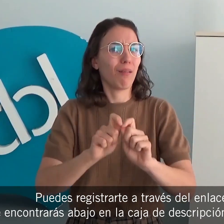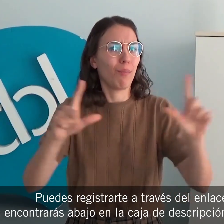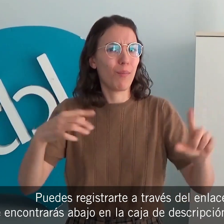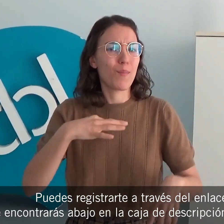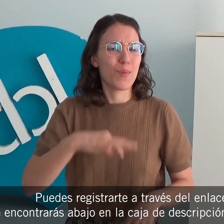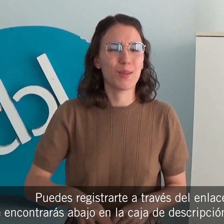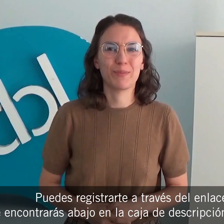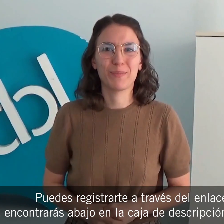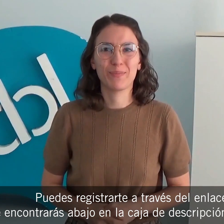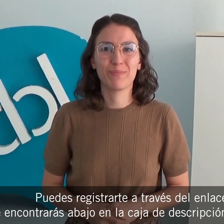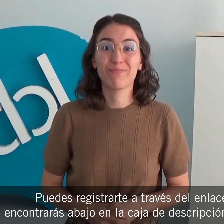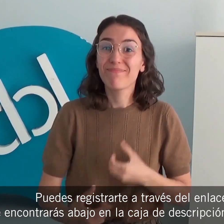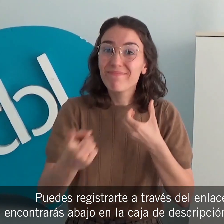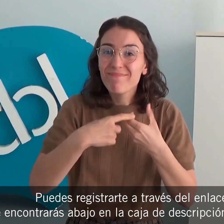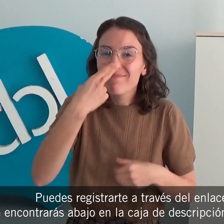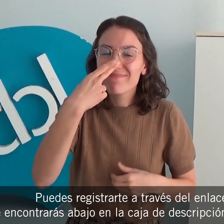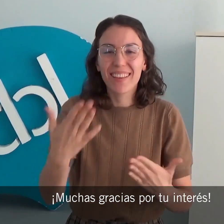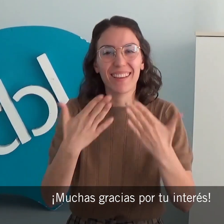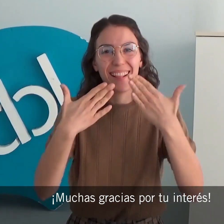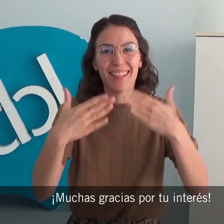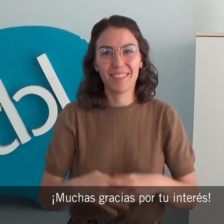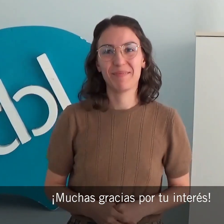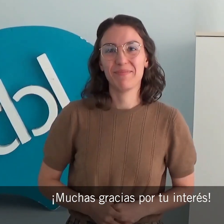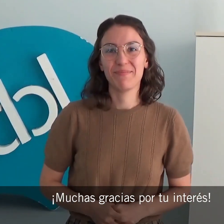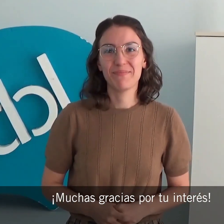abajo en la caja de descripción del vídeo. Muchas gracias por tu interés.